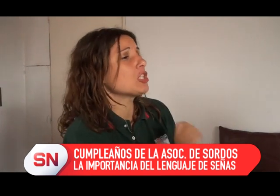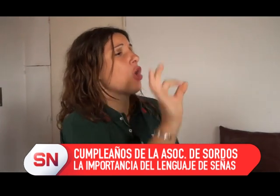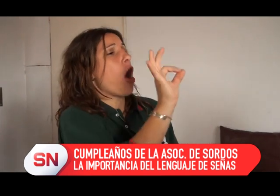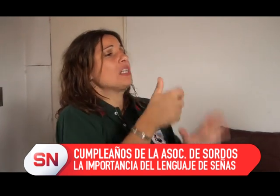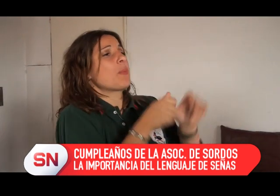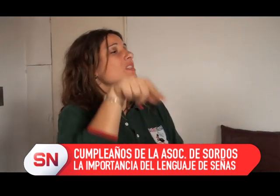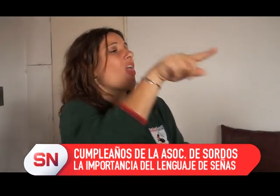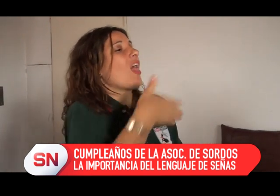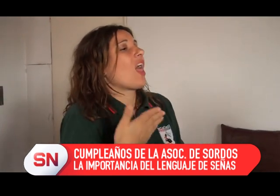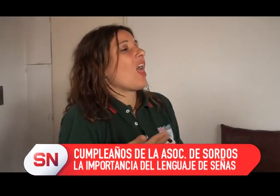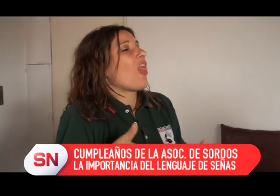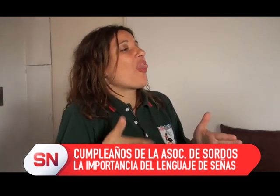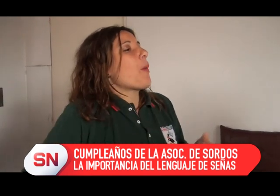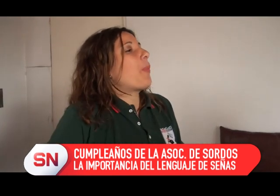mes.